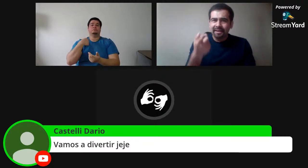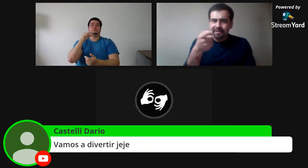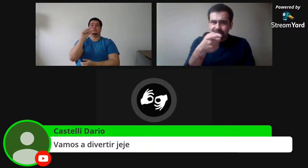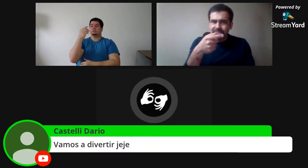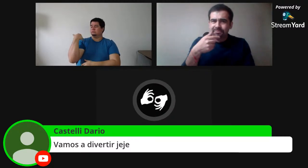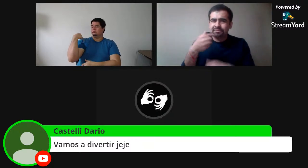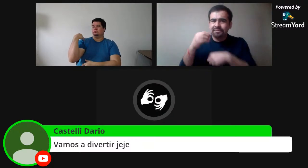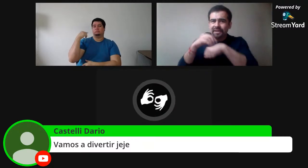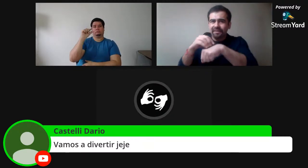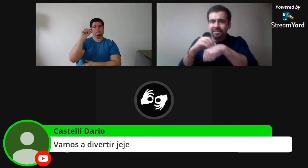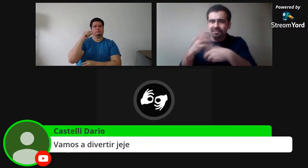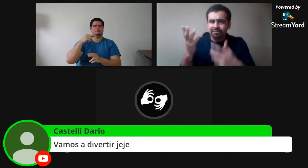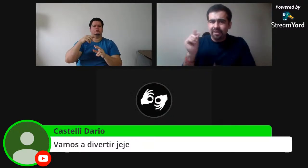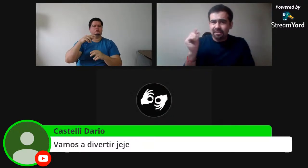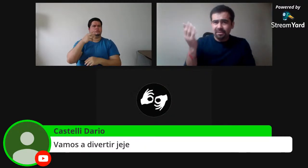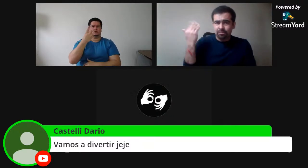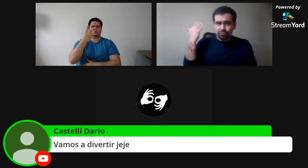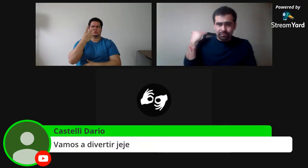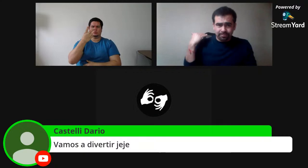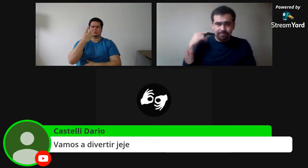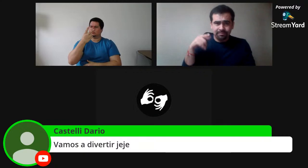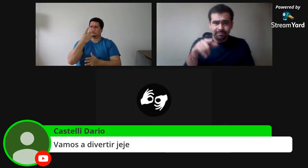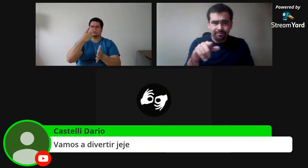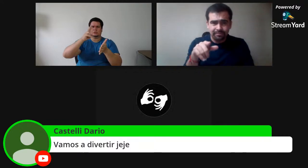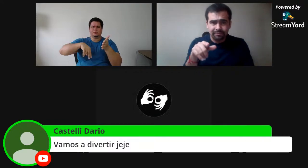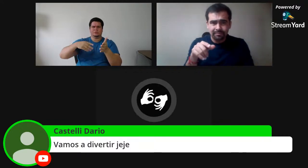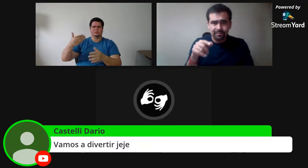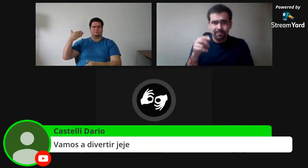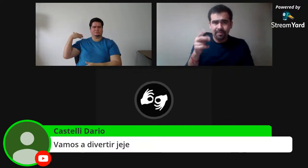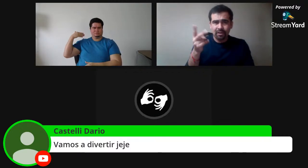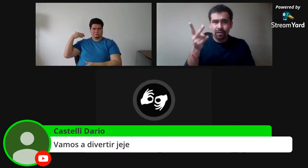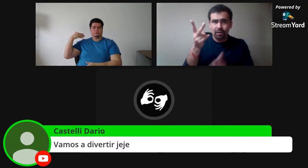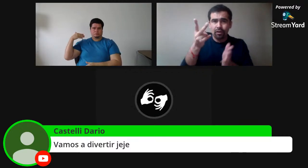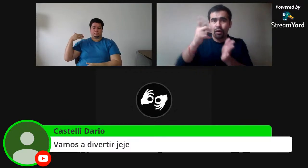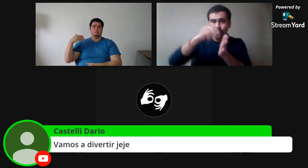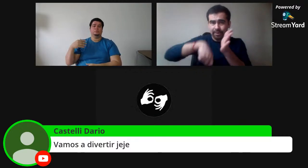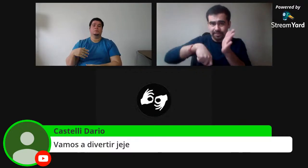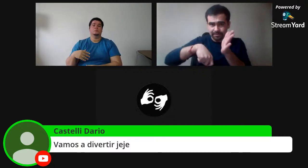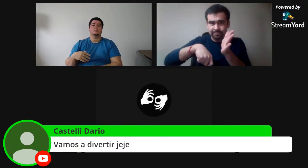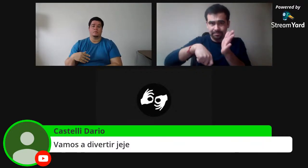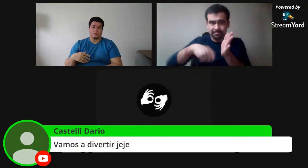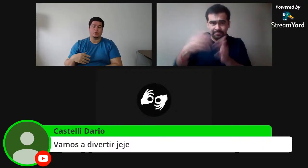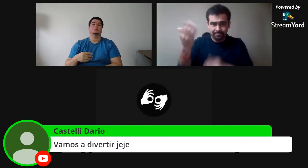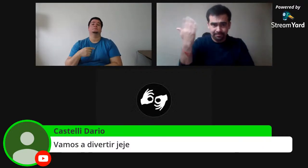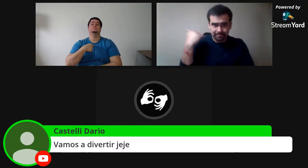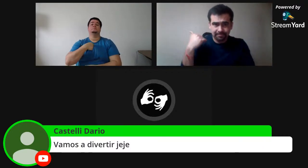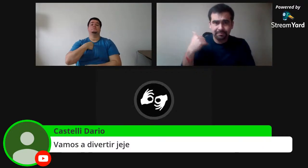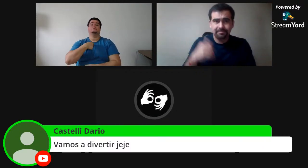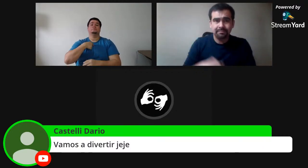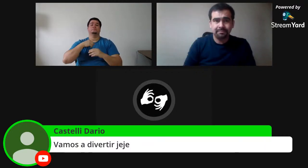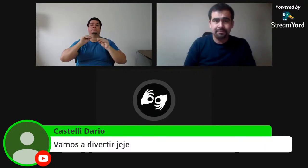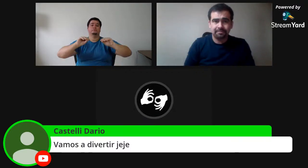creen, creen, creen. Hace poco tiempo atrás, hace dos meses,